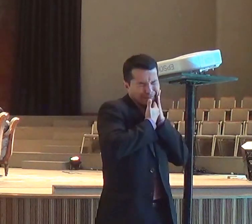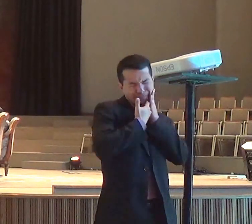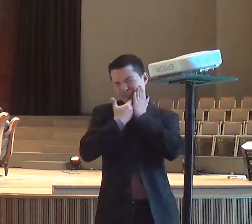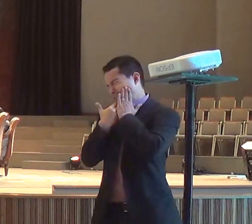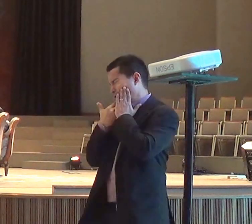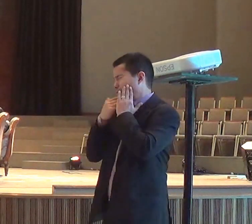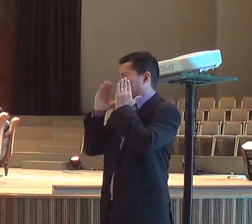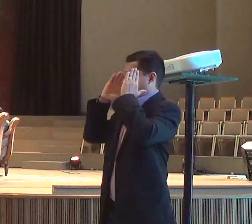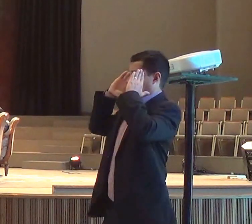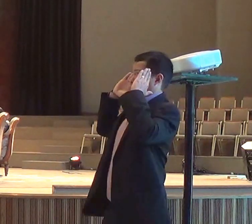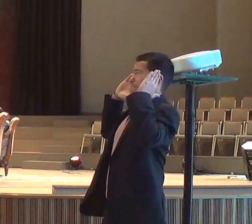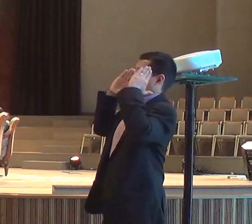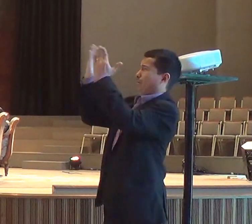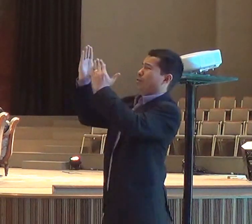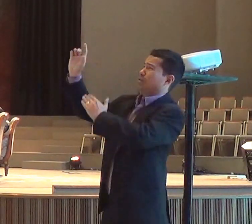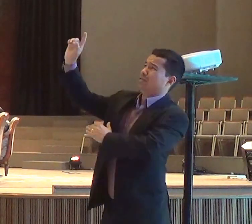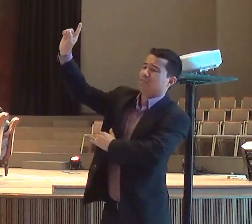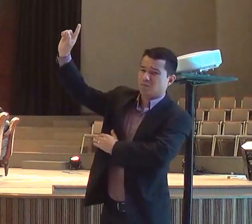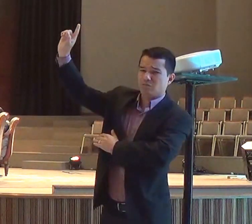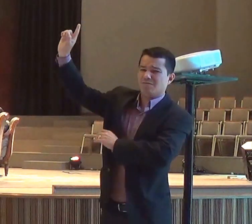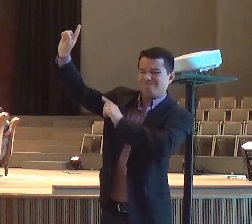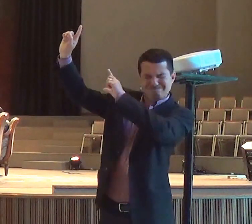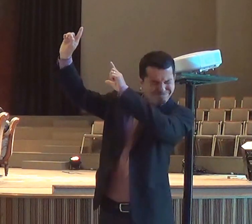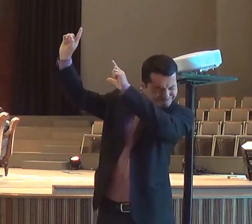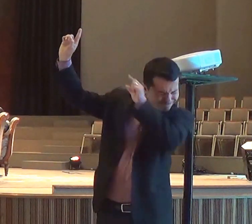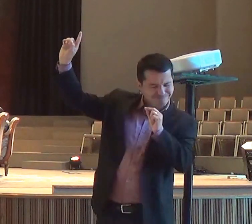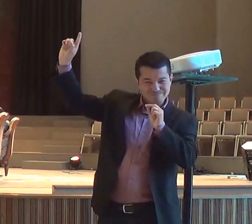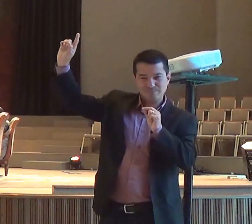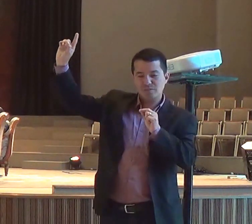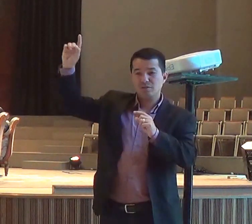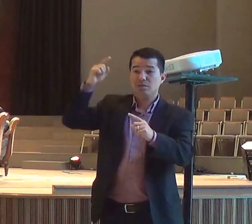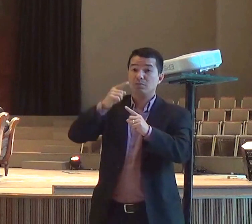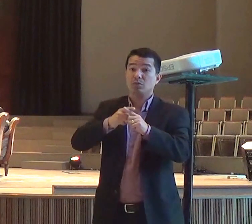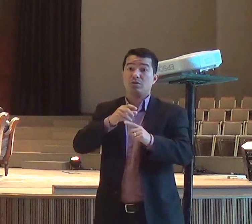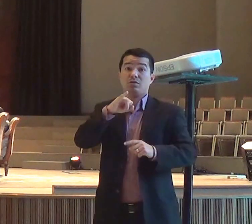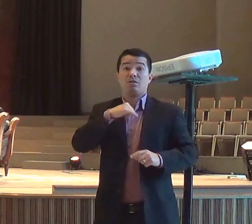o coração, da gente, a mente da gente, ser, cauterizado,